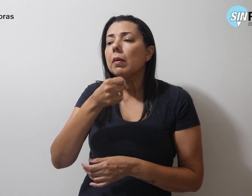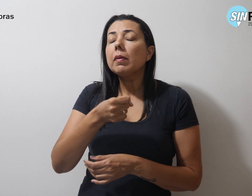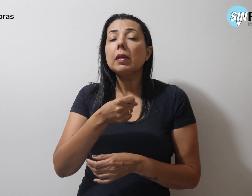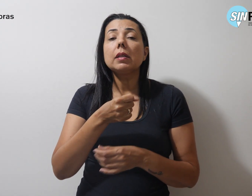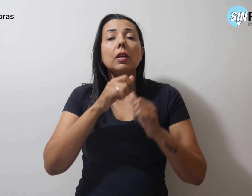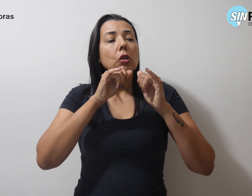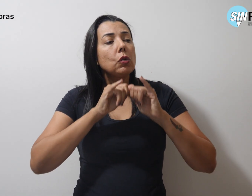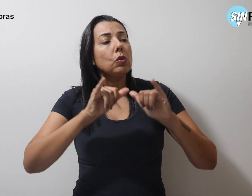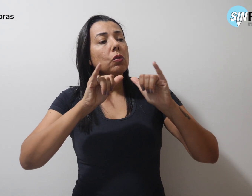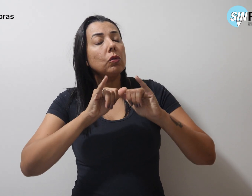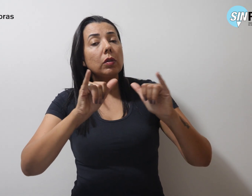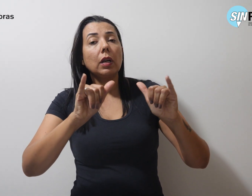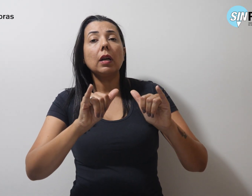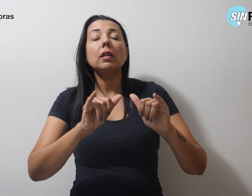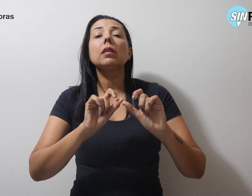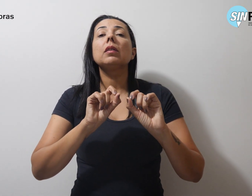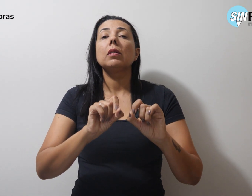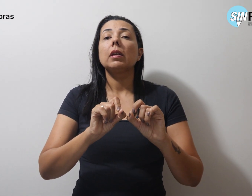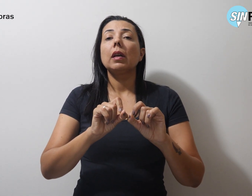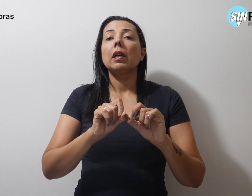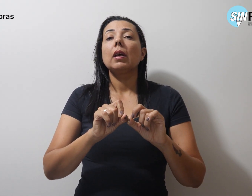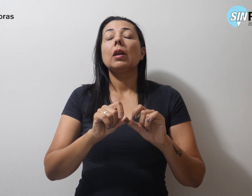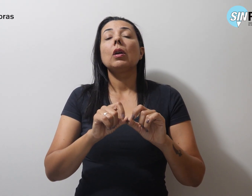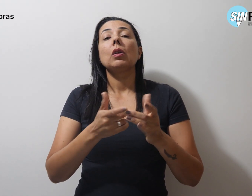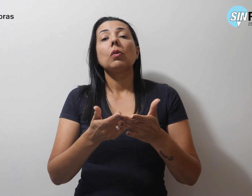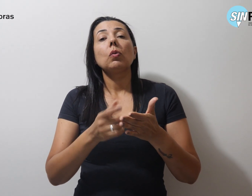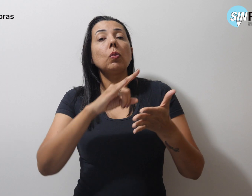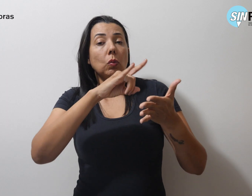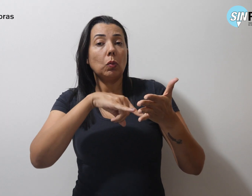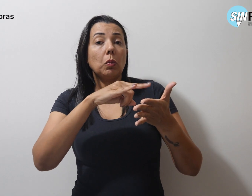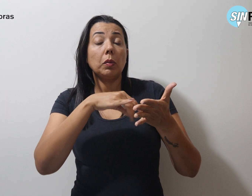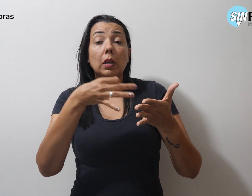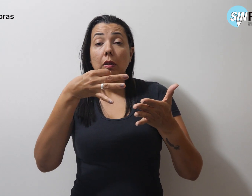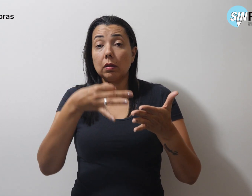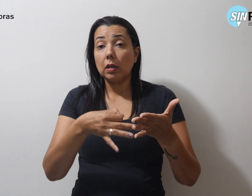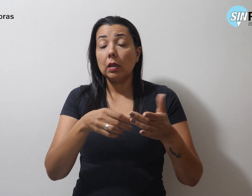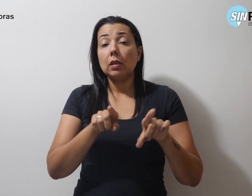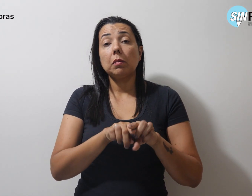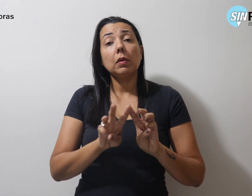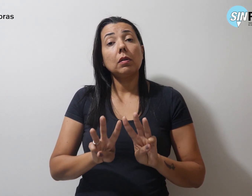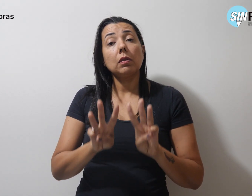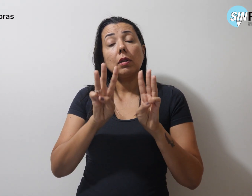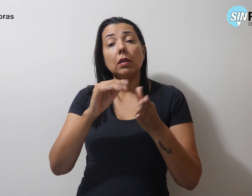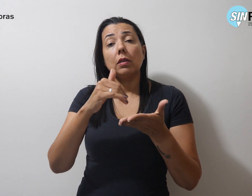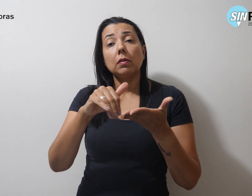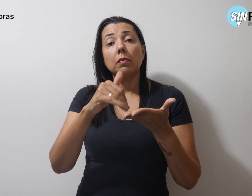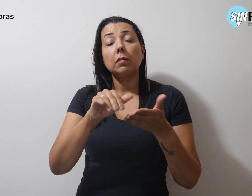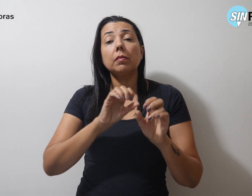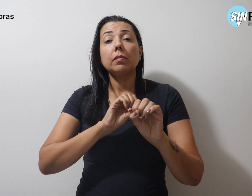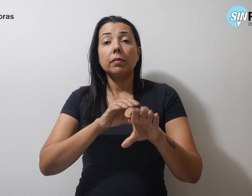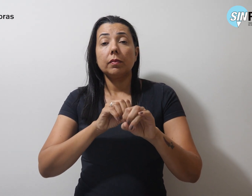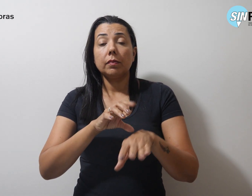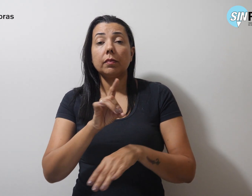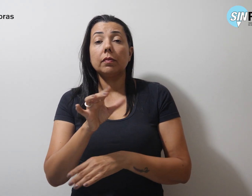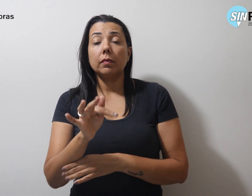divulgadas por meio de memorandos circulares e no site da Secretaria de Educação do Distrito Federal.